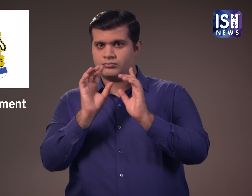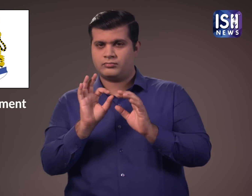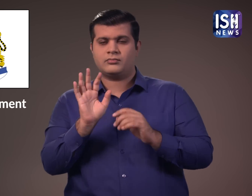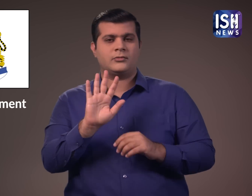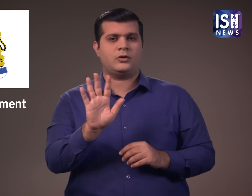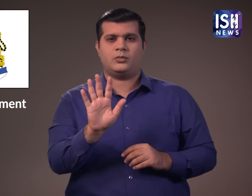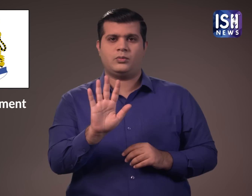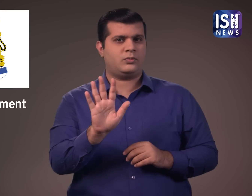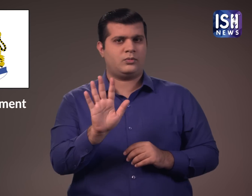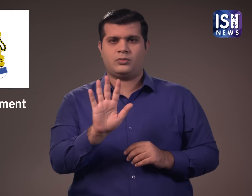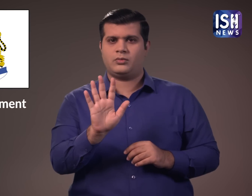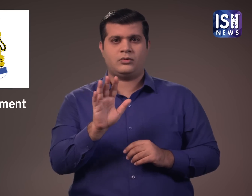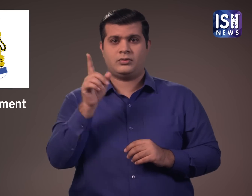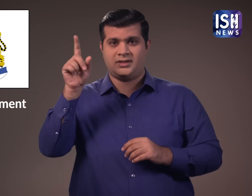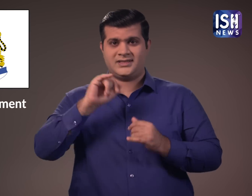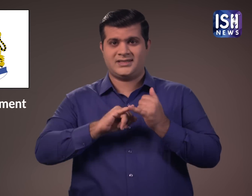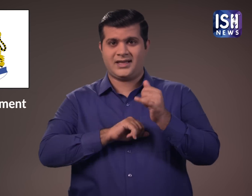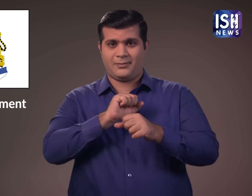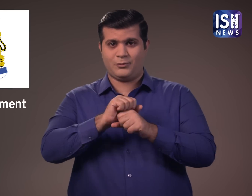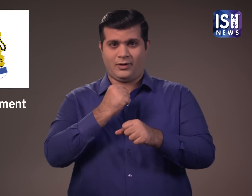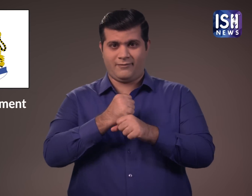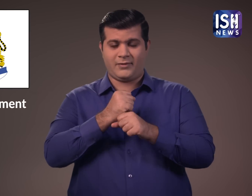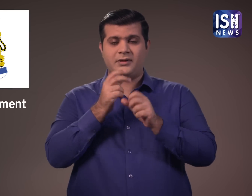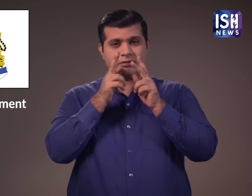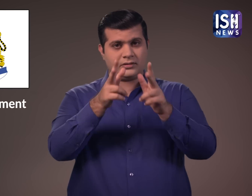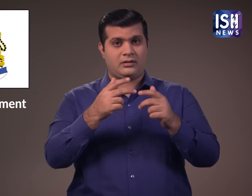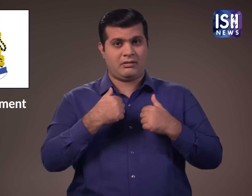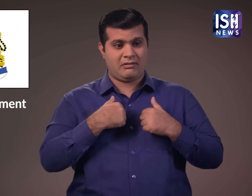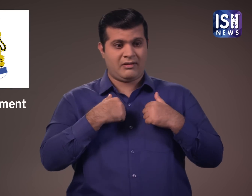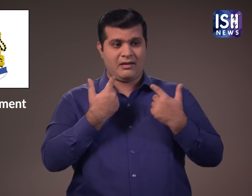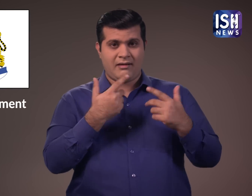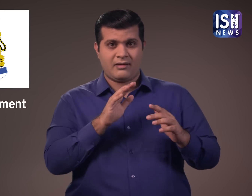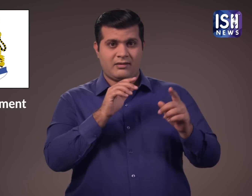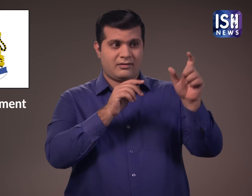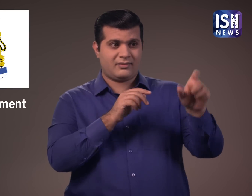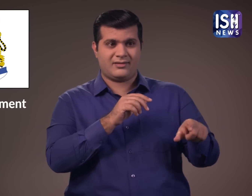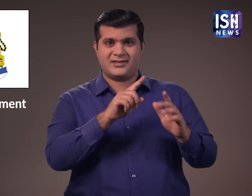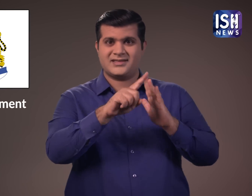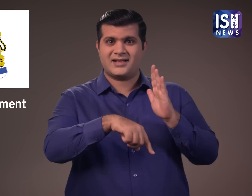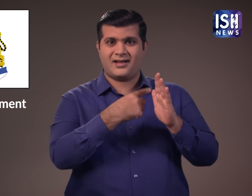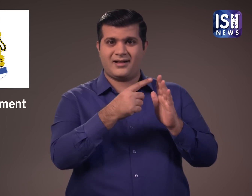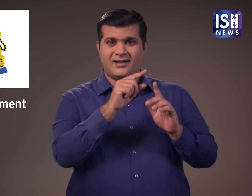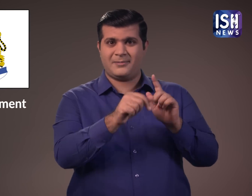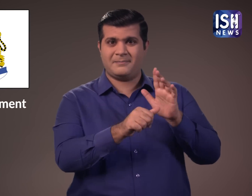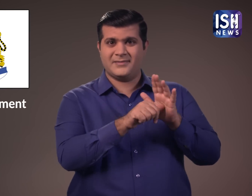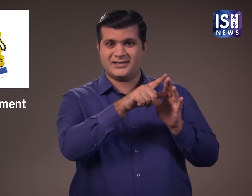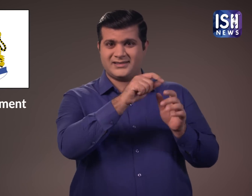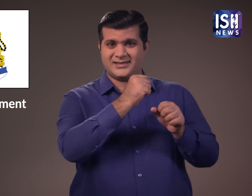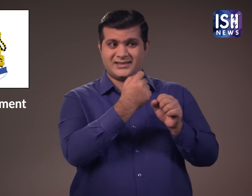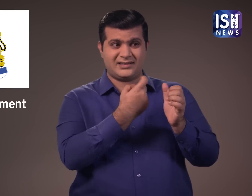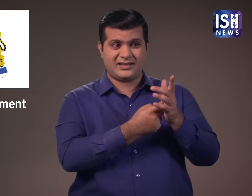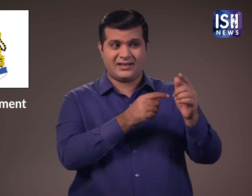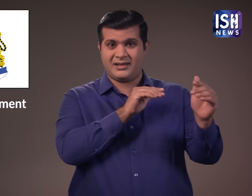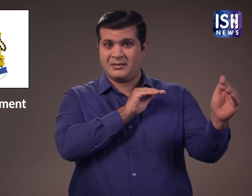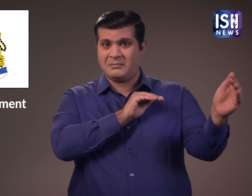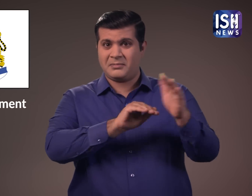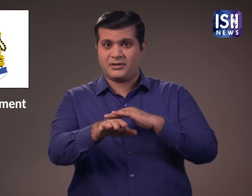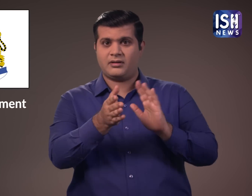हाला कि सिंगापूर का कहना है कि वे उसे शरण नहीं दे रहे हैं और राजबक्षा नीजी